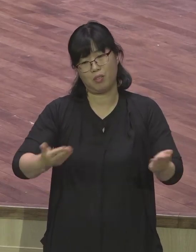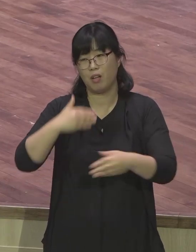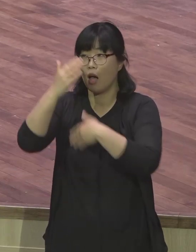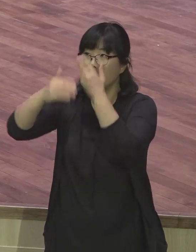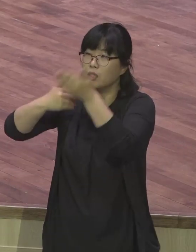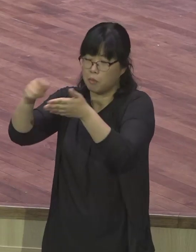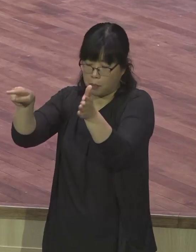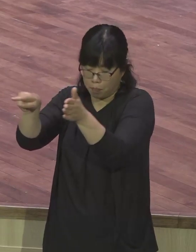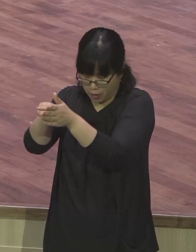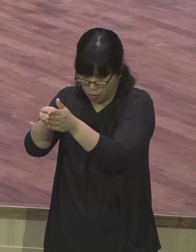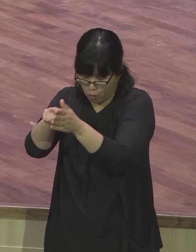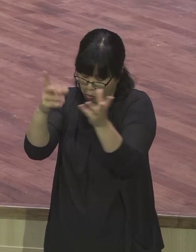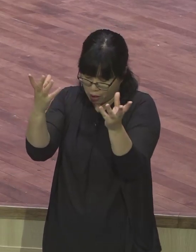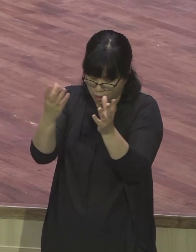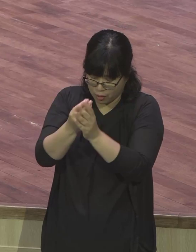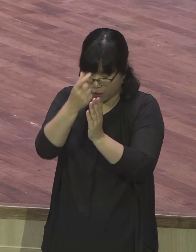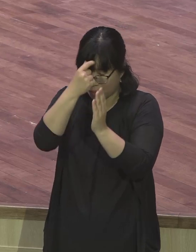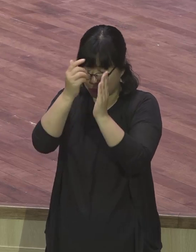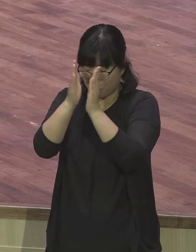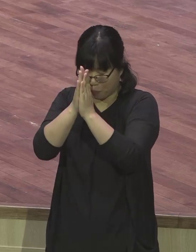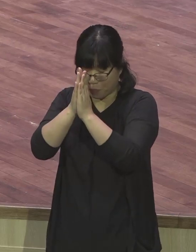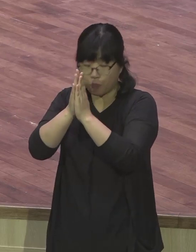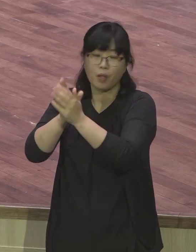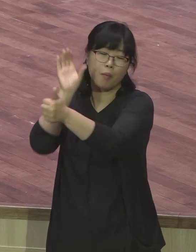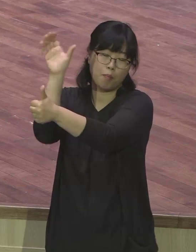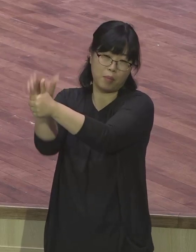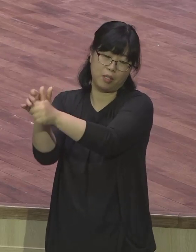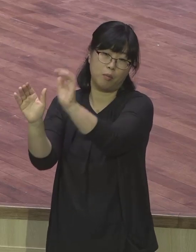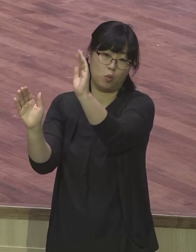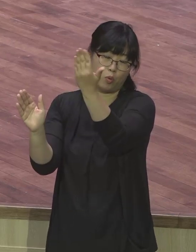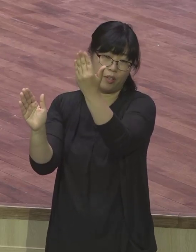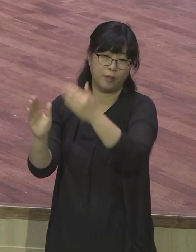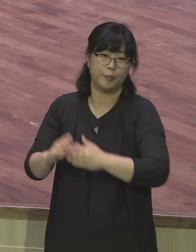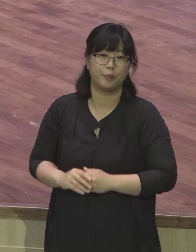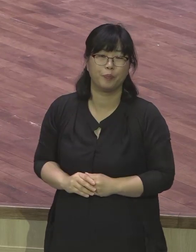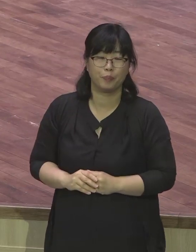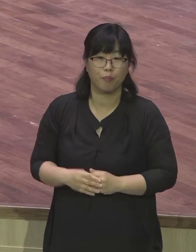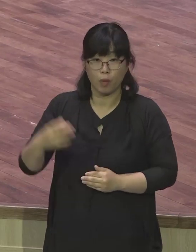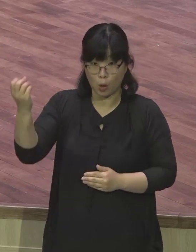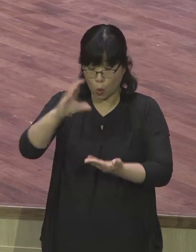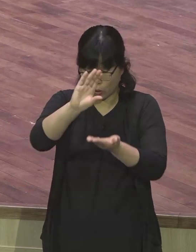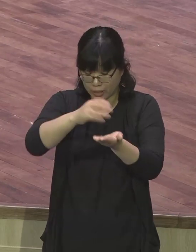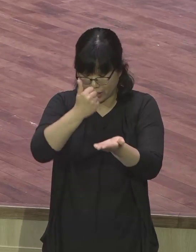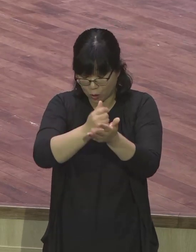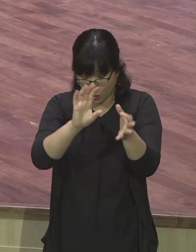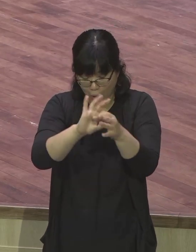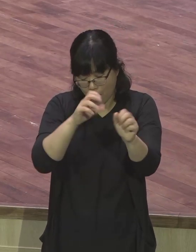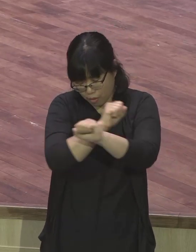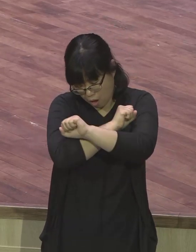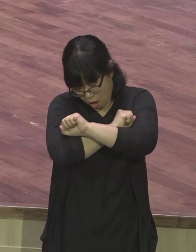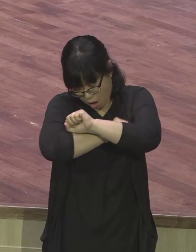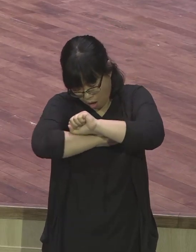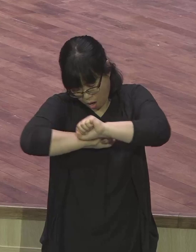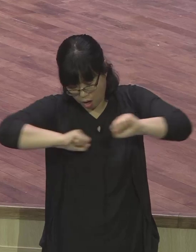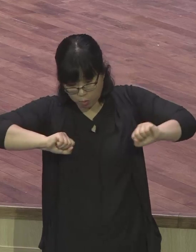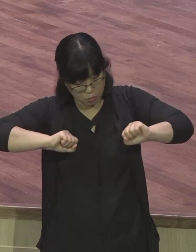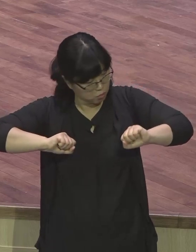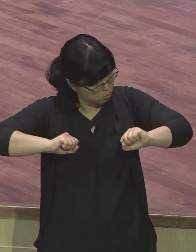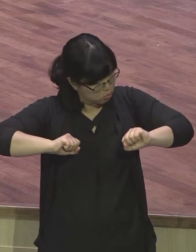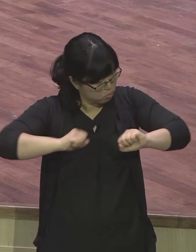높이인 것입니다 그리고 그리스도 안에 있는 넓이라는 것은 만남을 말하는 것입니다 이것은 그냥 만남이